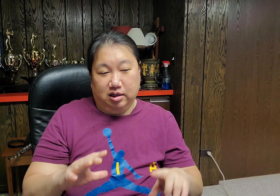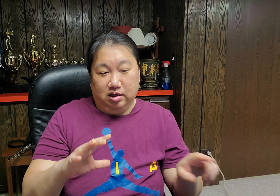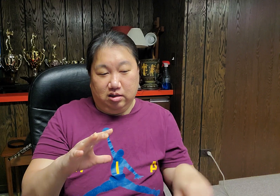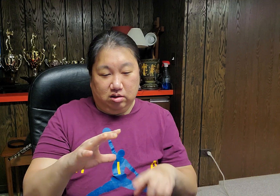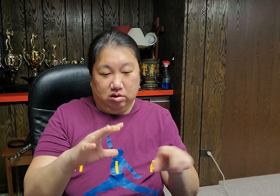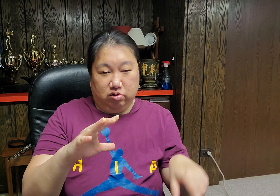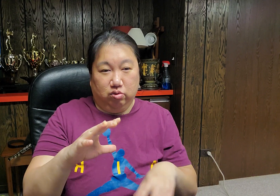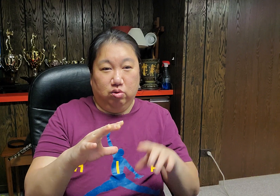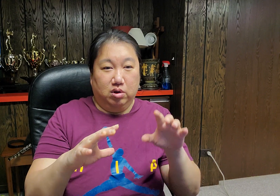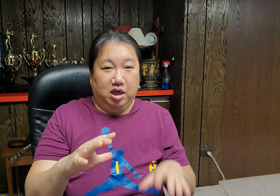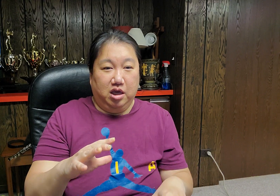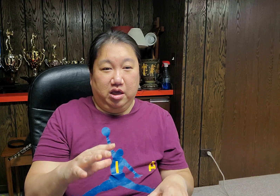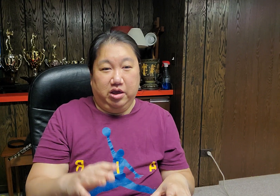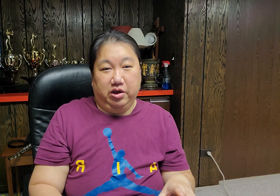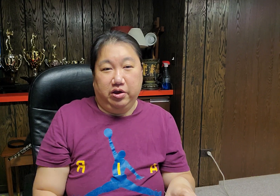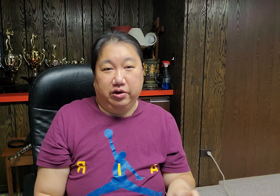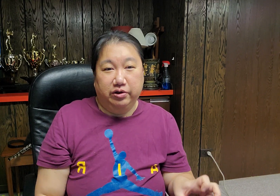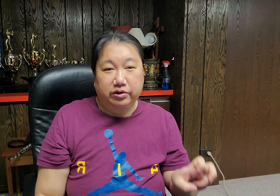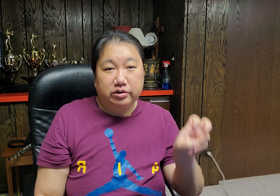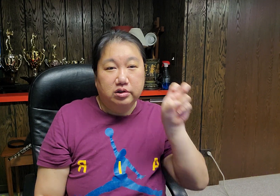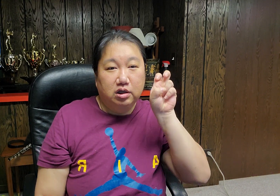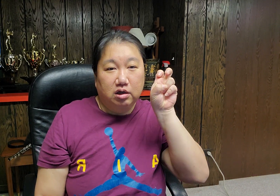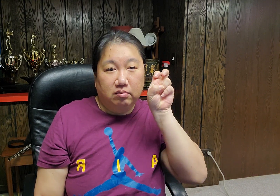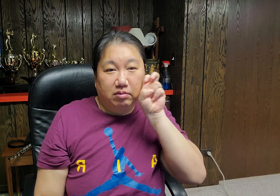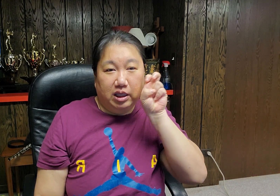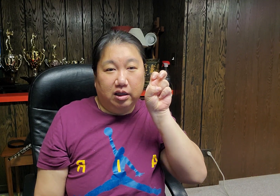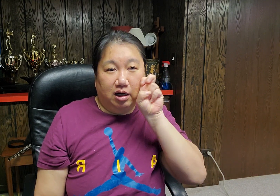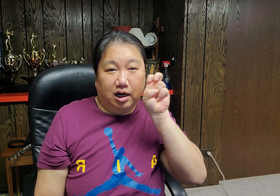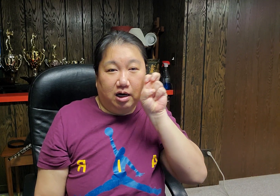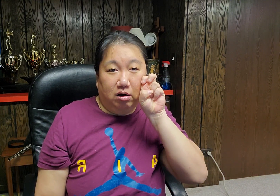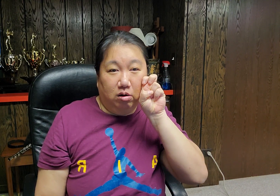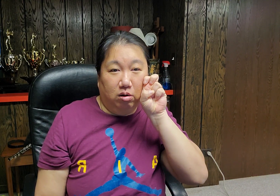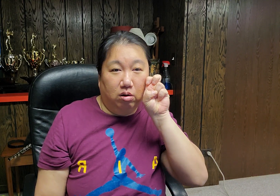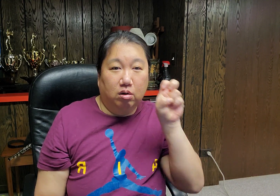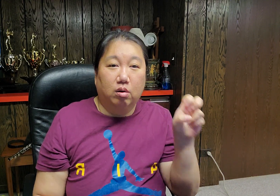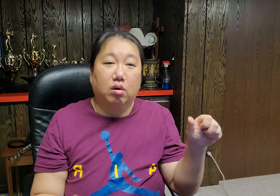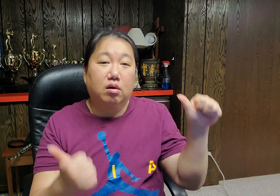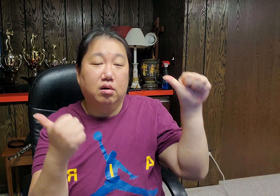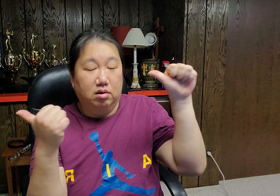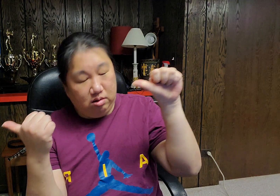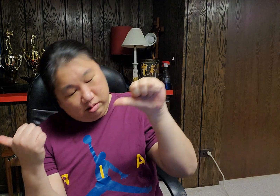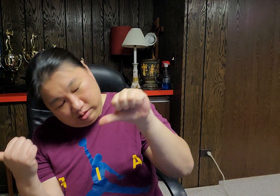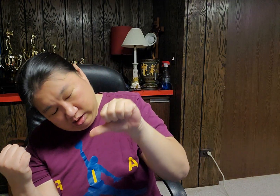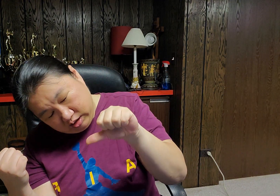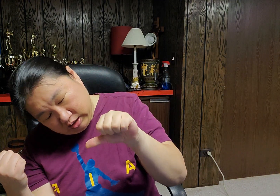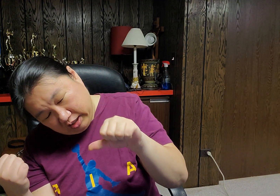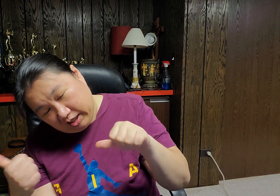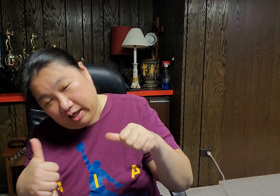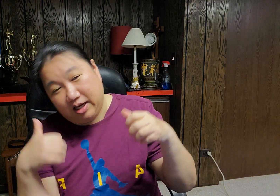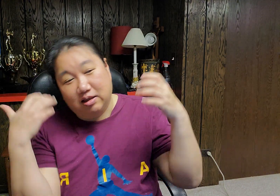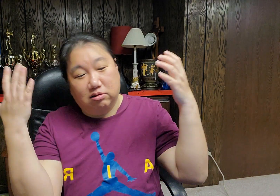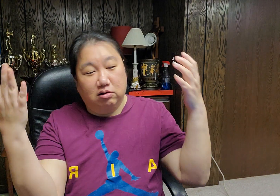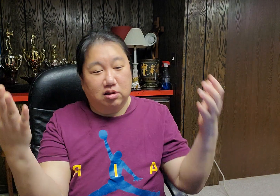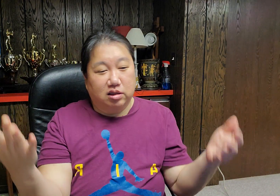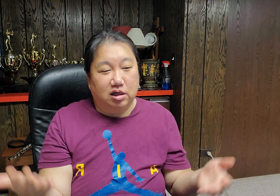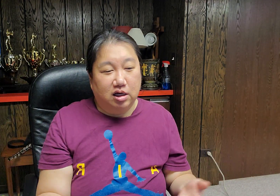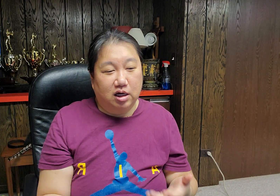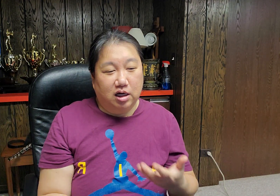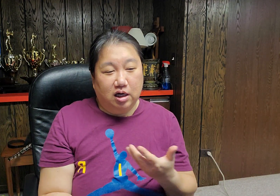속에 미랄로 썩게 하소서